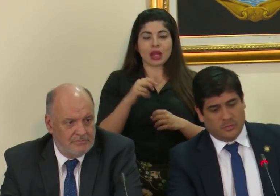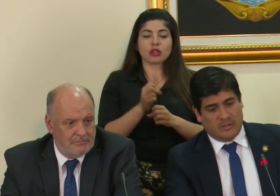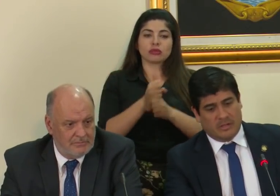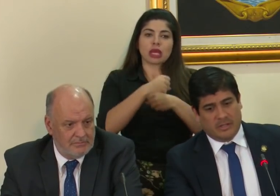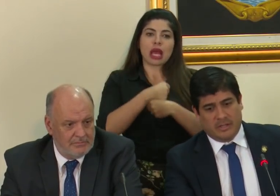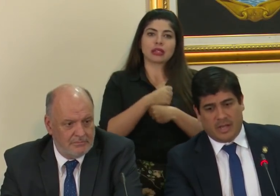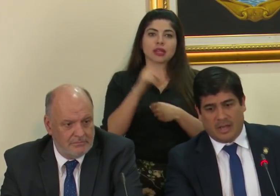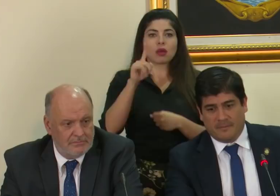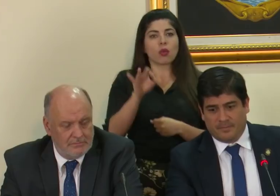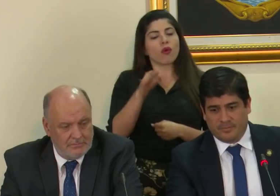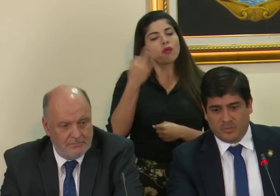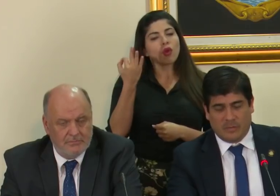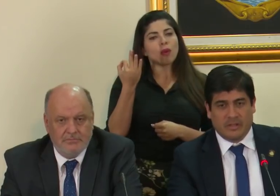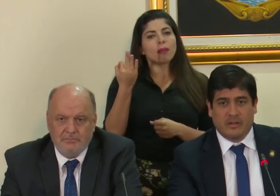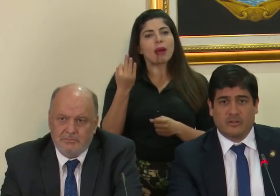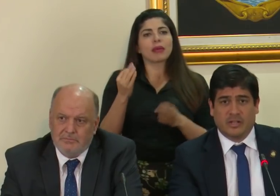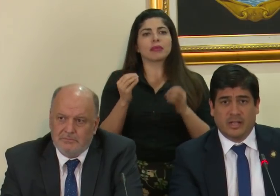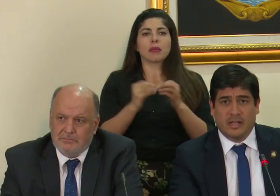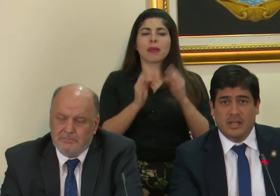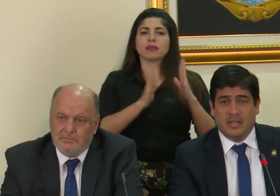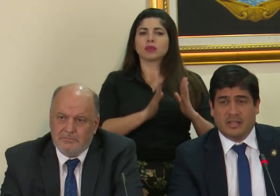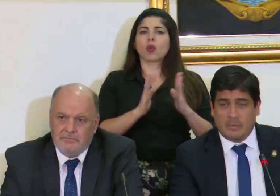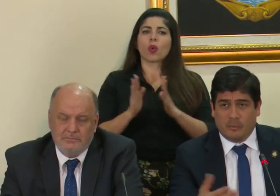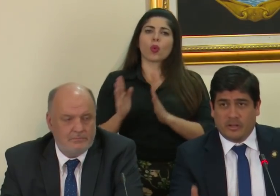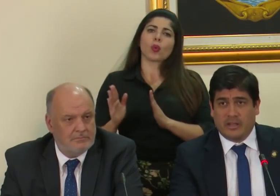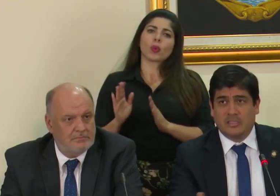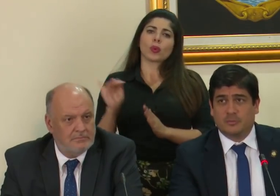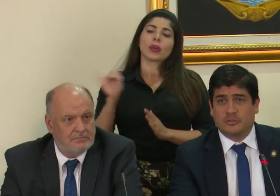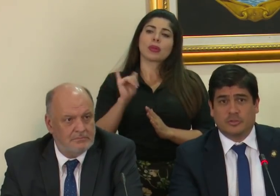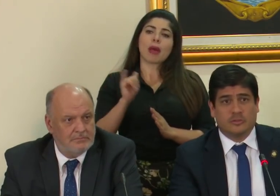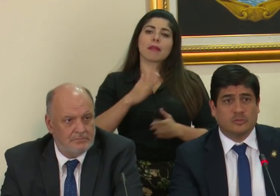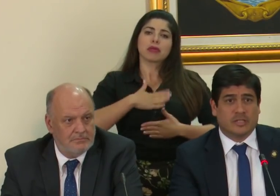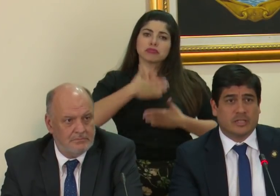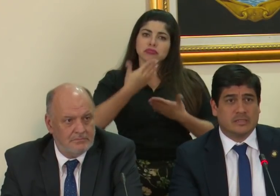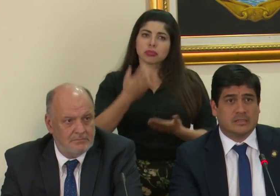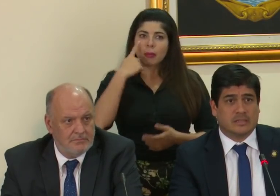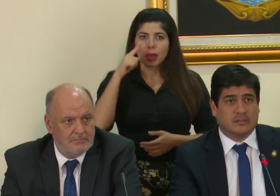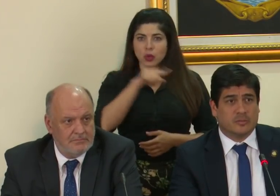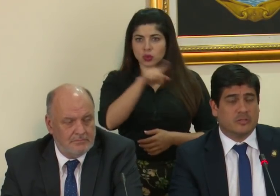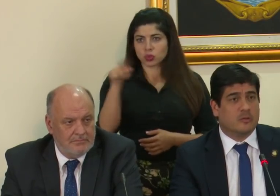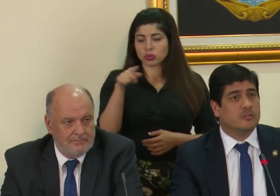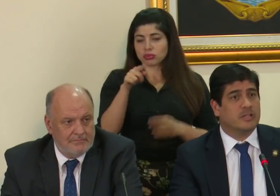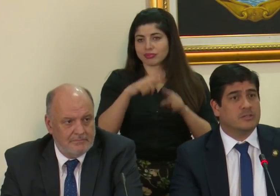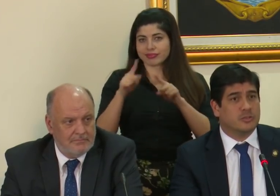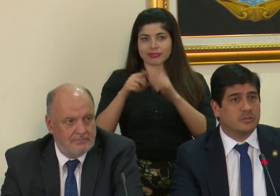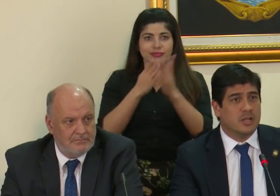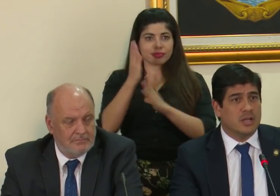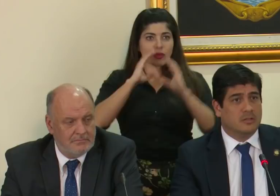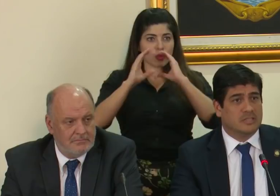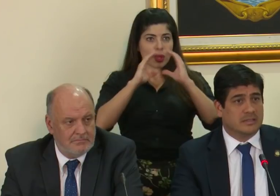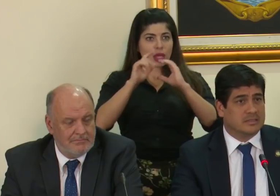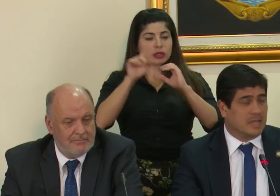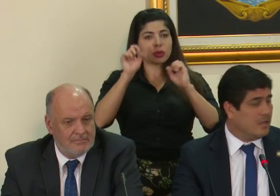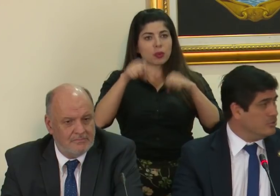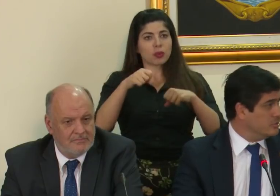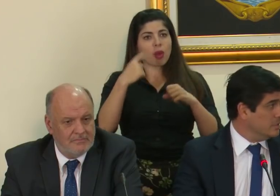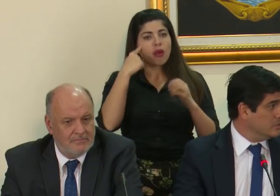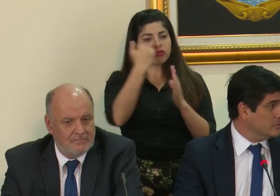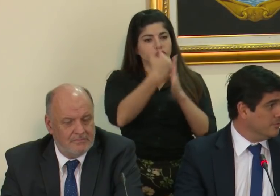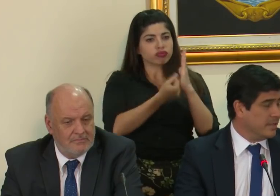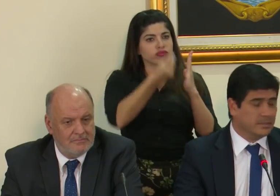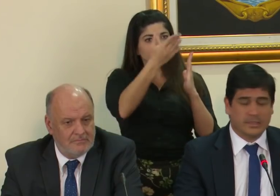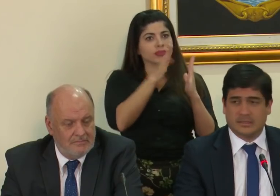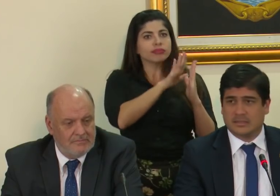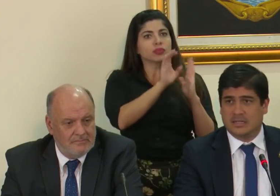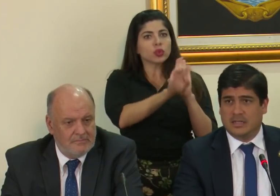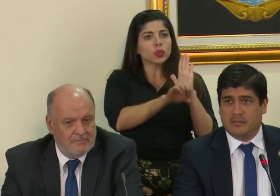de una manera ordenada. Y también poner a disposición de ustedes, de los medios de comunicación, los atestados y